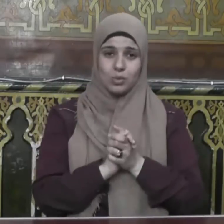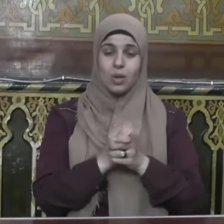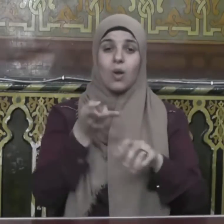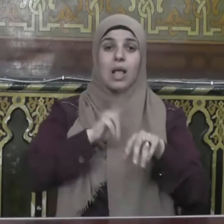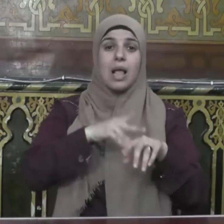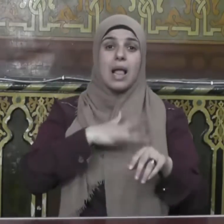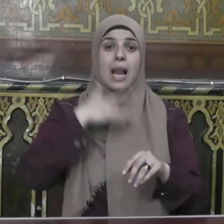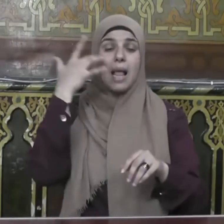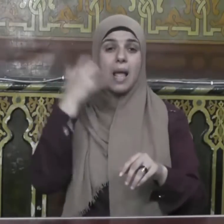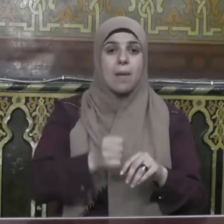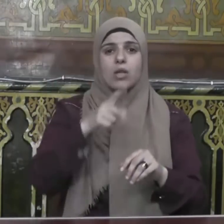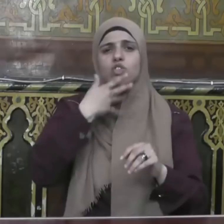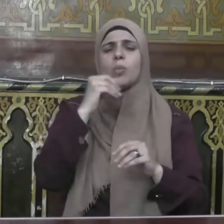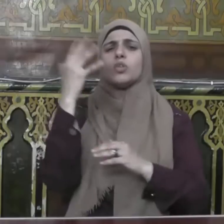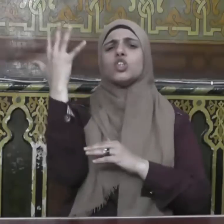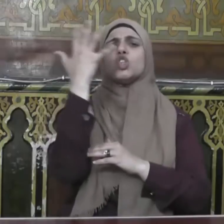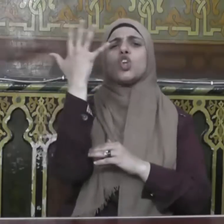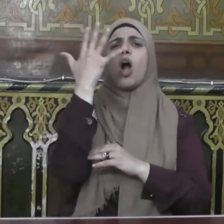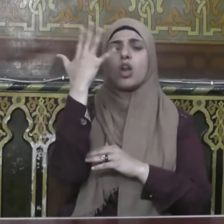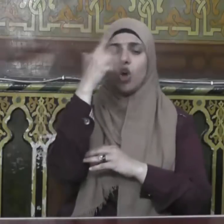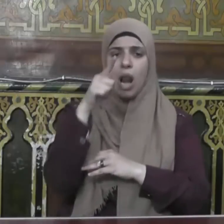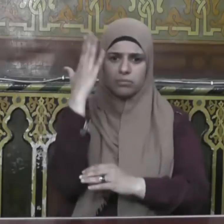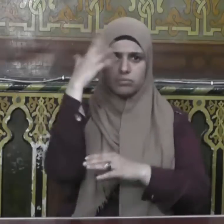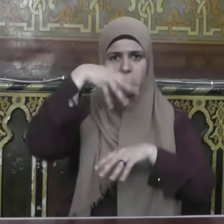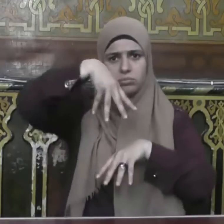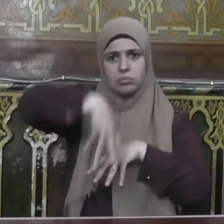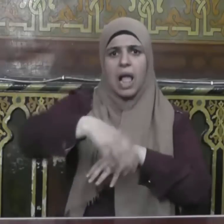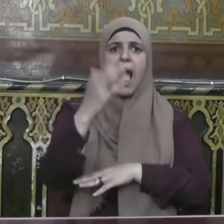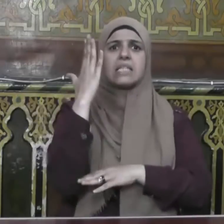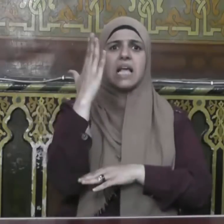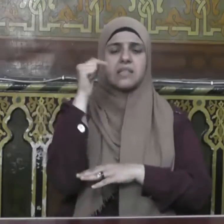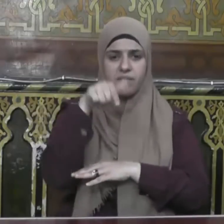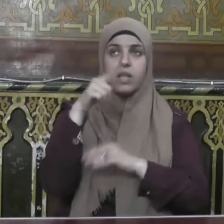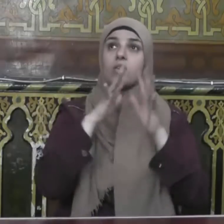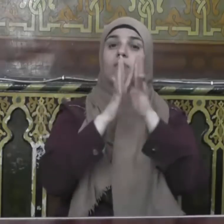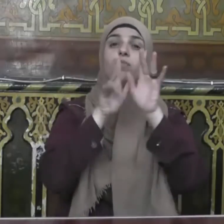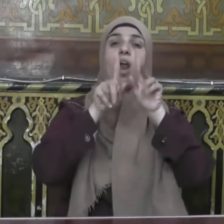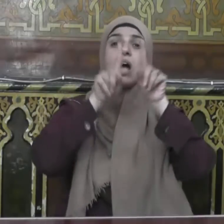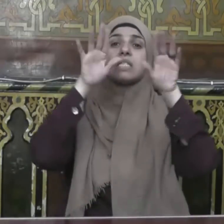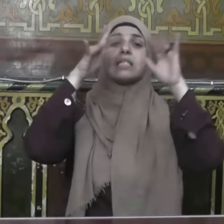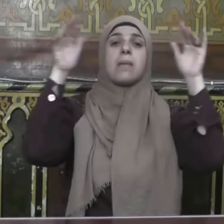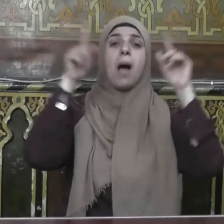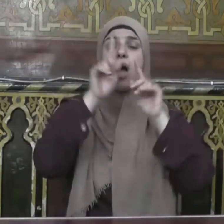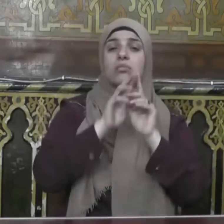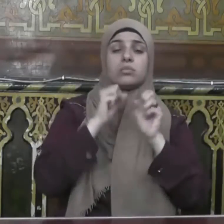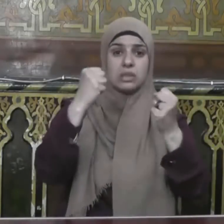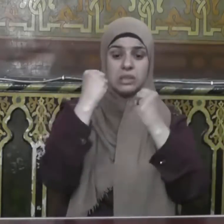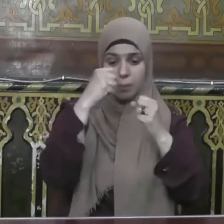شجرة أصلها ثابت وفرعها في السماء إذا قويت أصولها